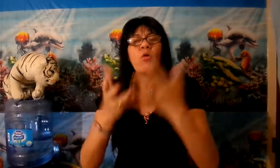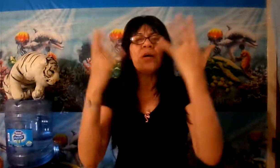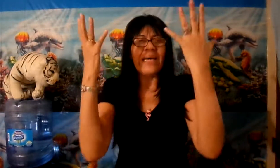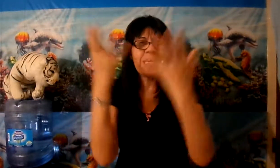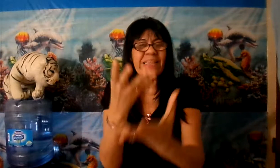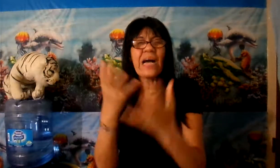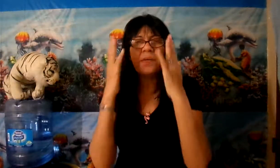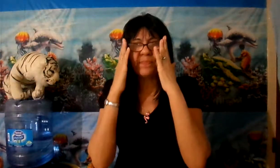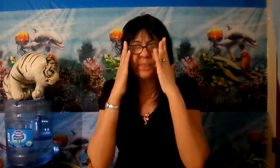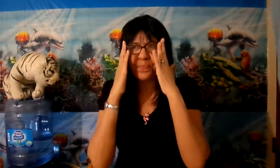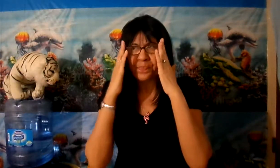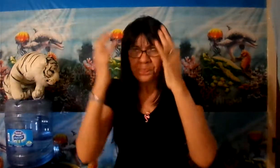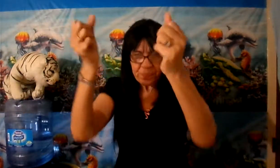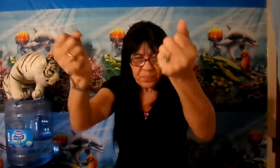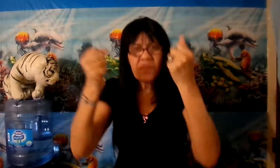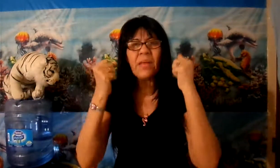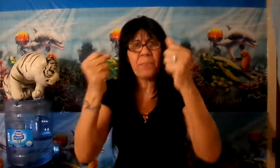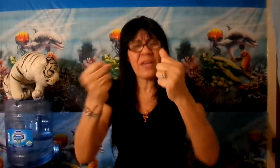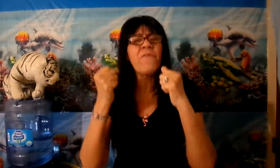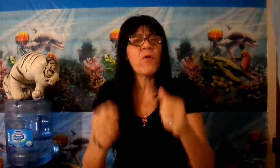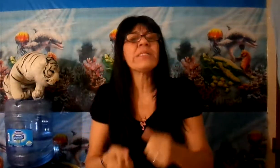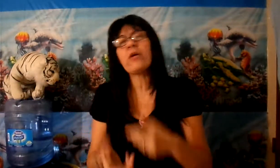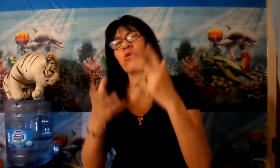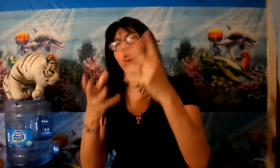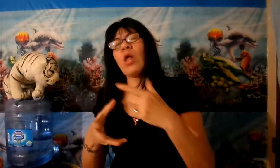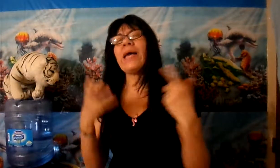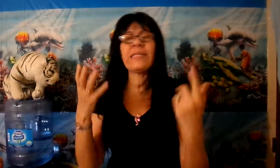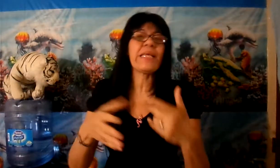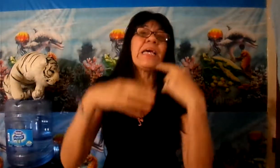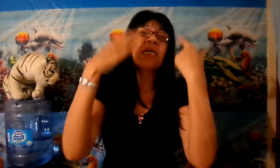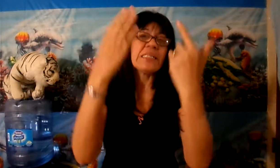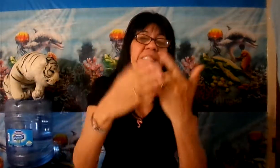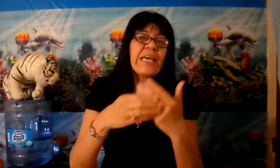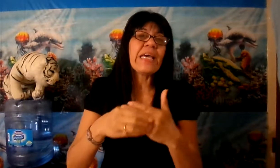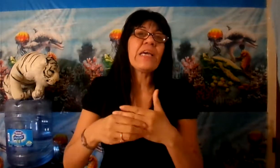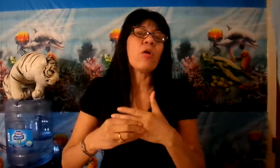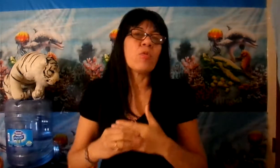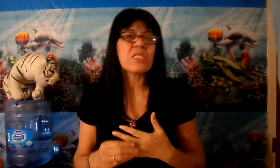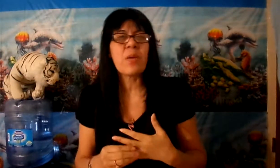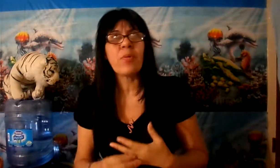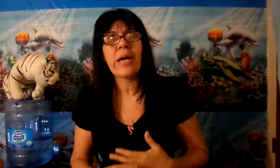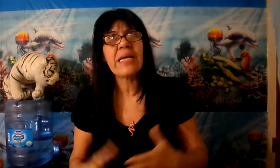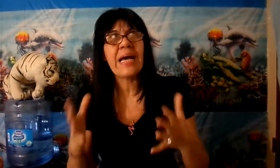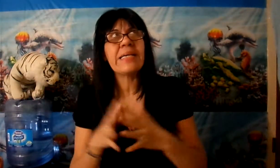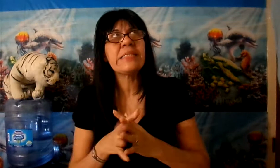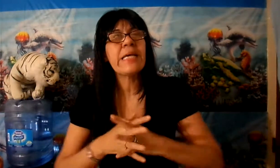está bien fuerte como la gente de, como dicen por ahí, la gente